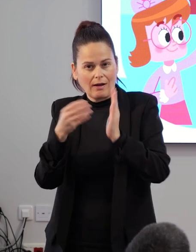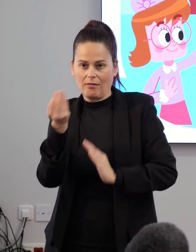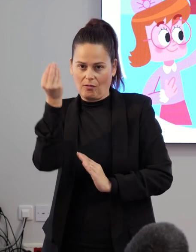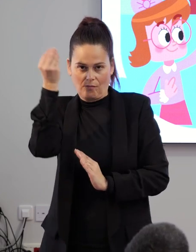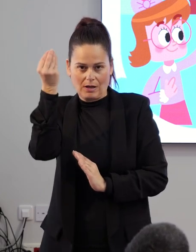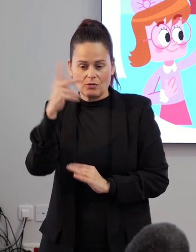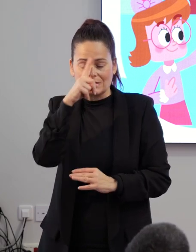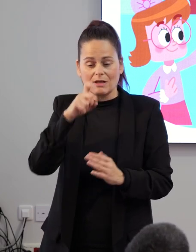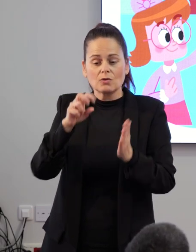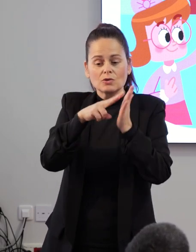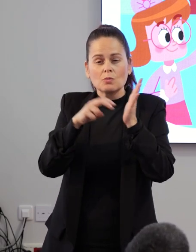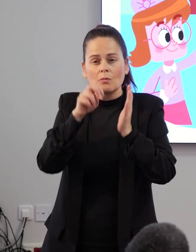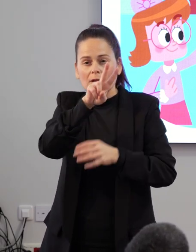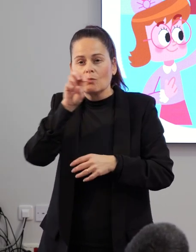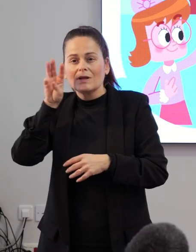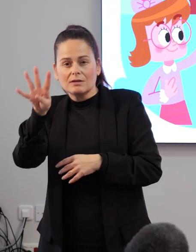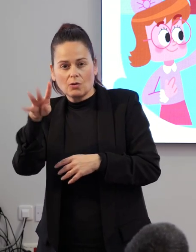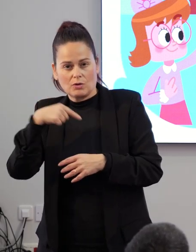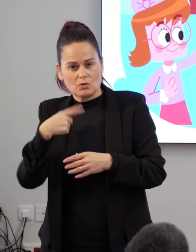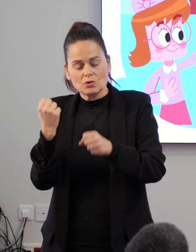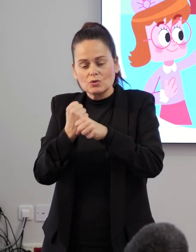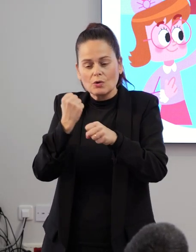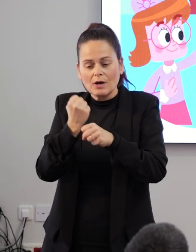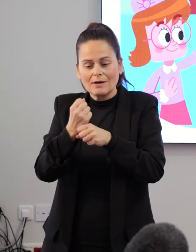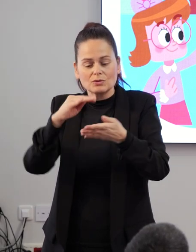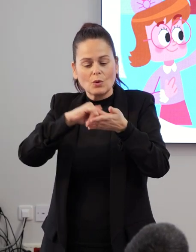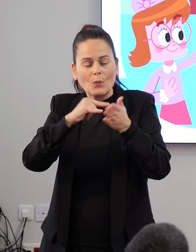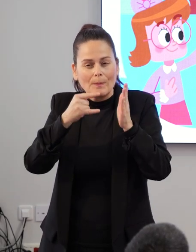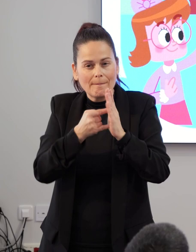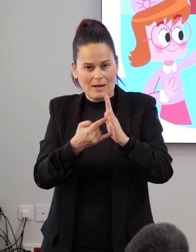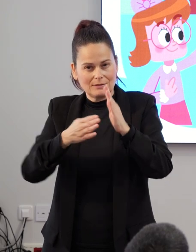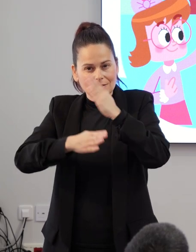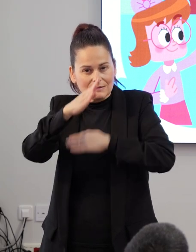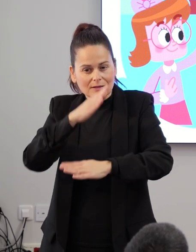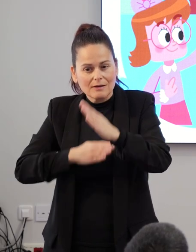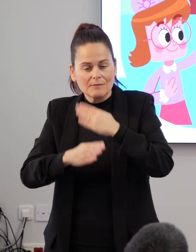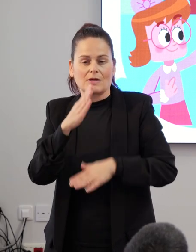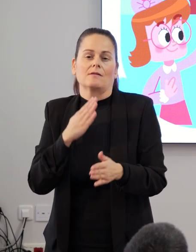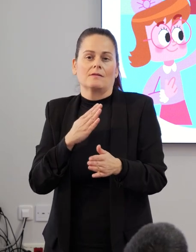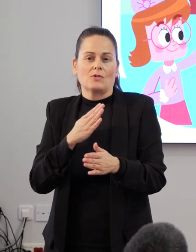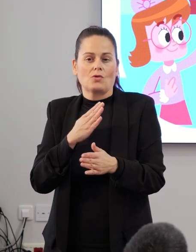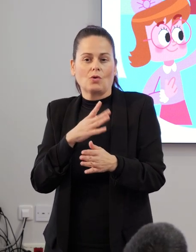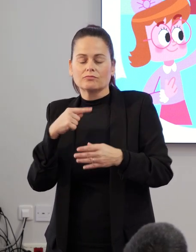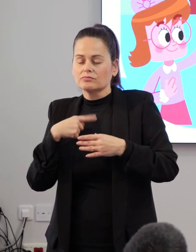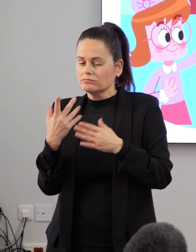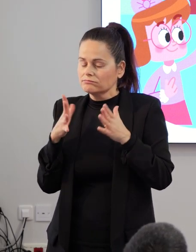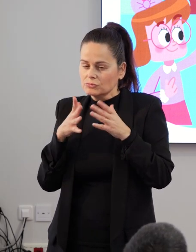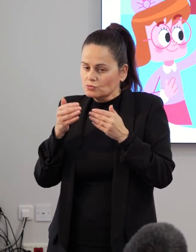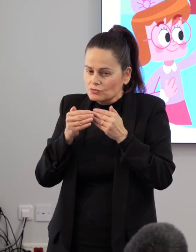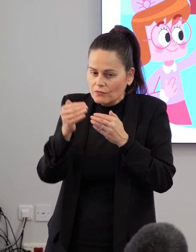2024 vamos a trabajar en el diseño de un plan de discapacidad aún más ambicioso